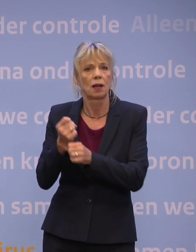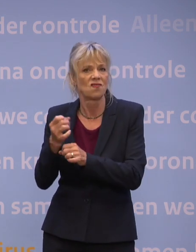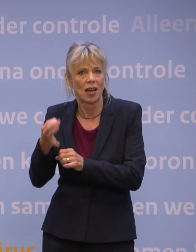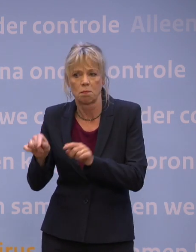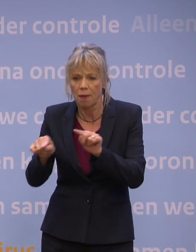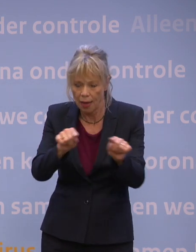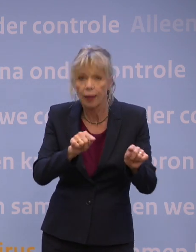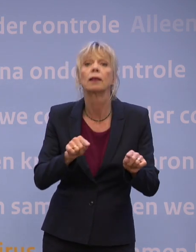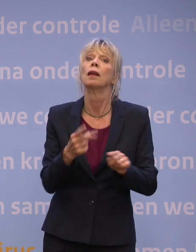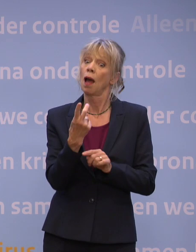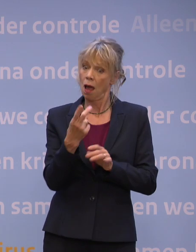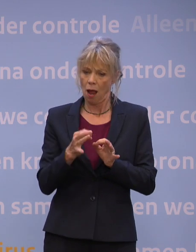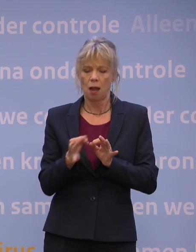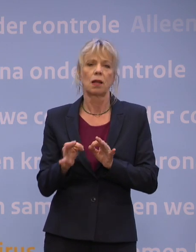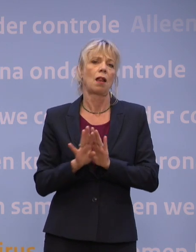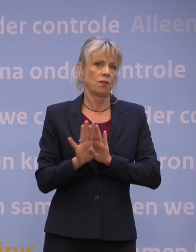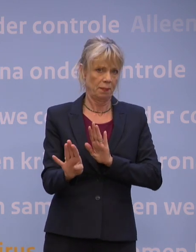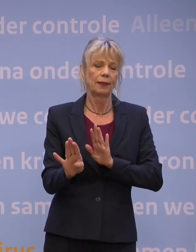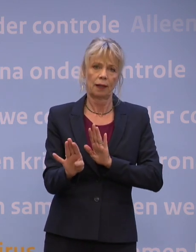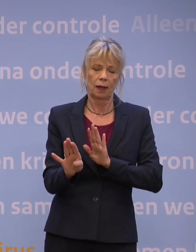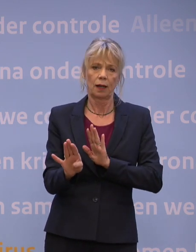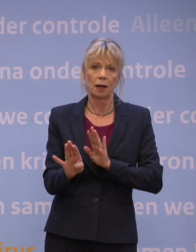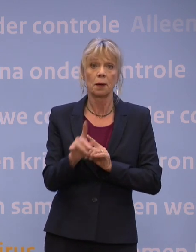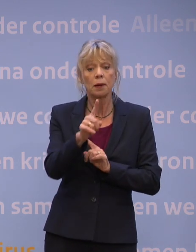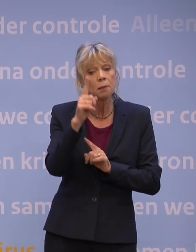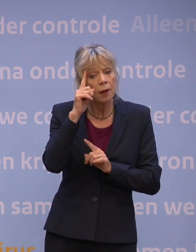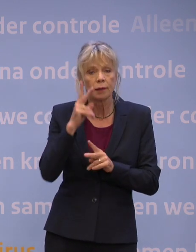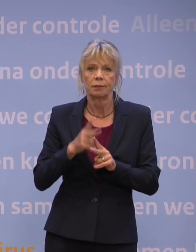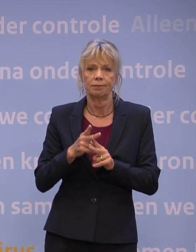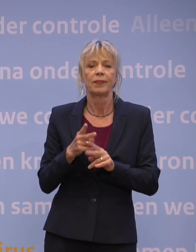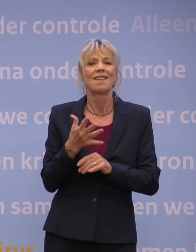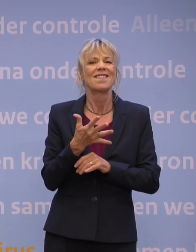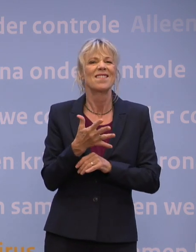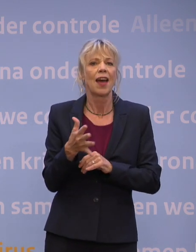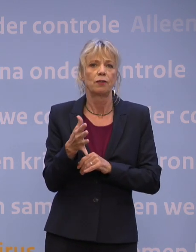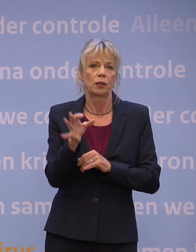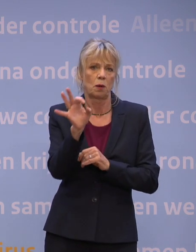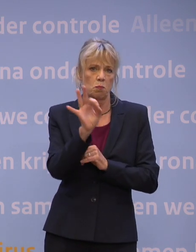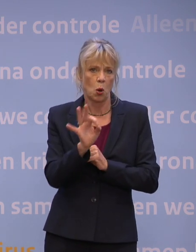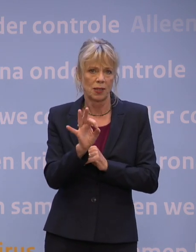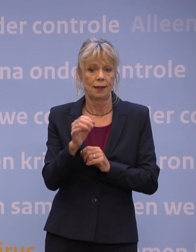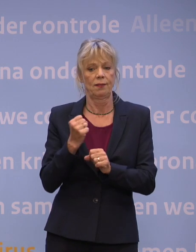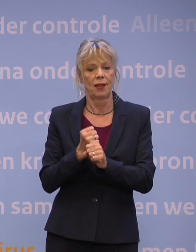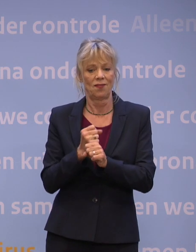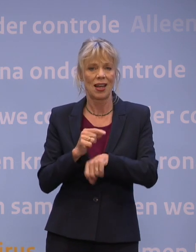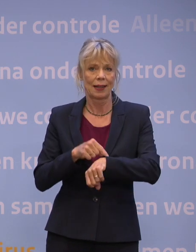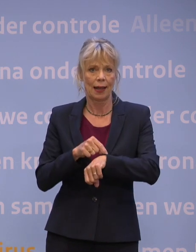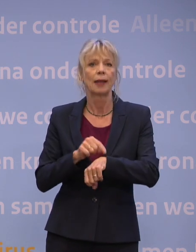norm. Het dienverstanden dat we maximaal vijftig procent van onze werktijd op kantoor zijn.